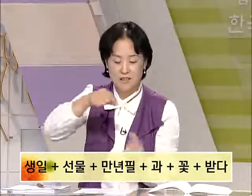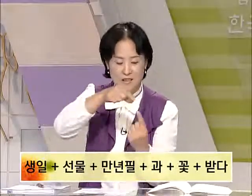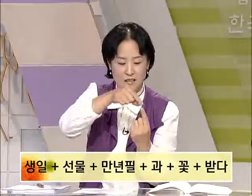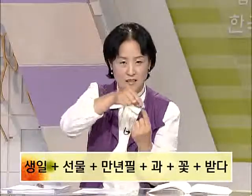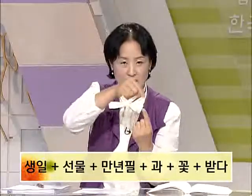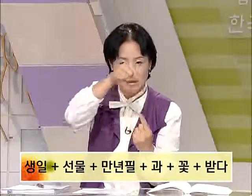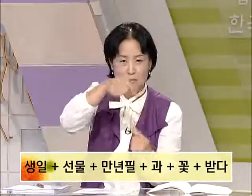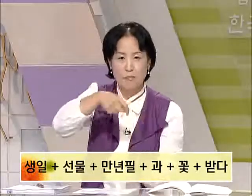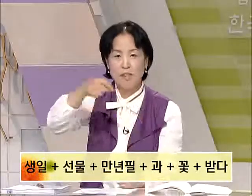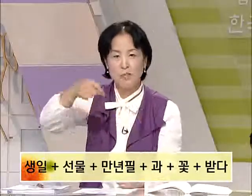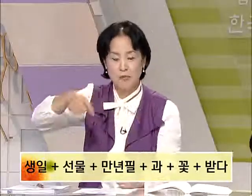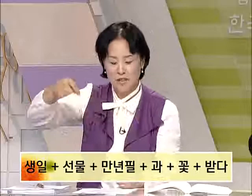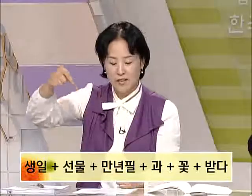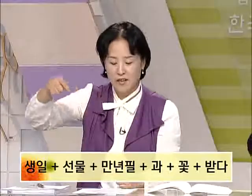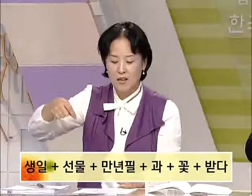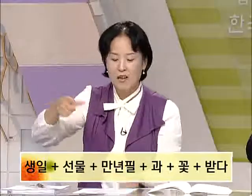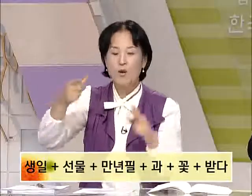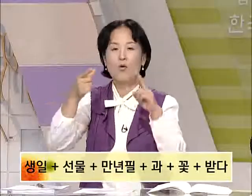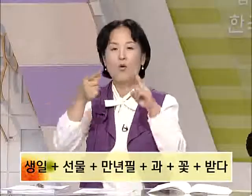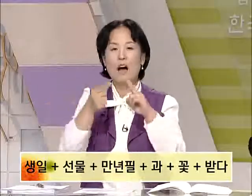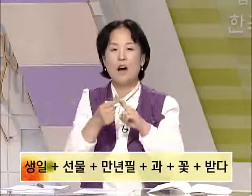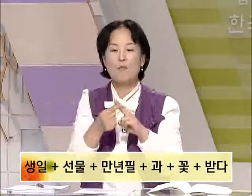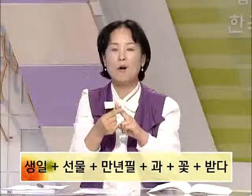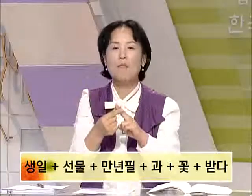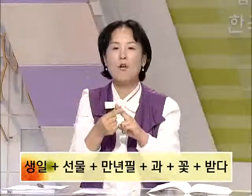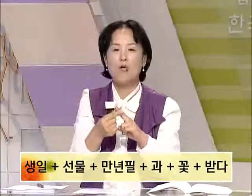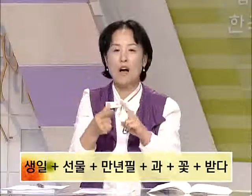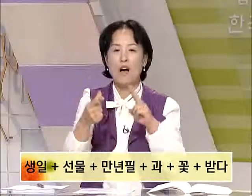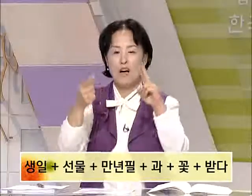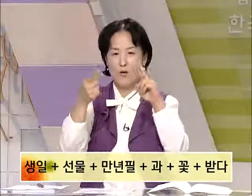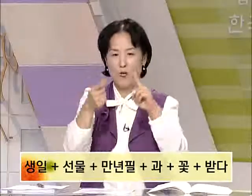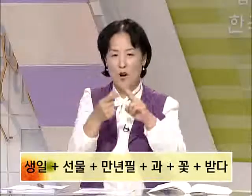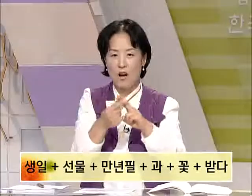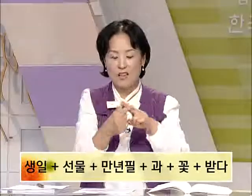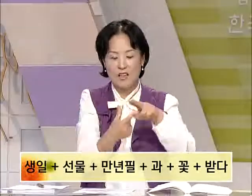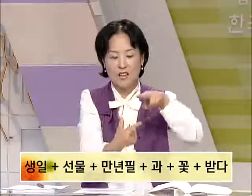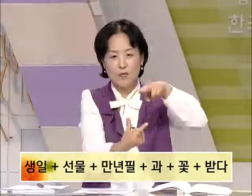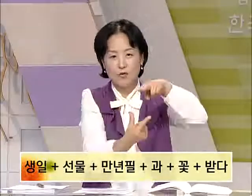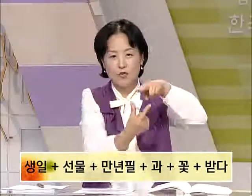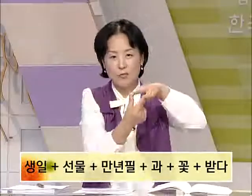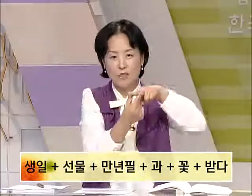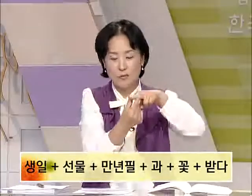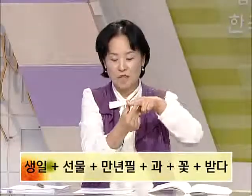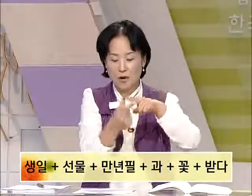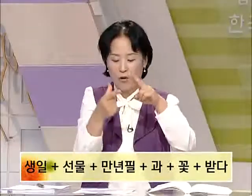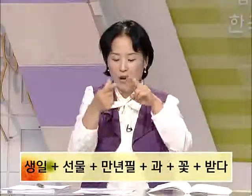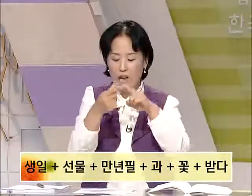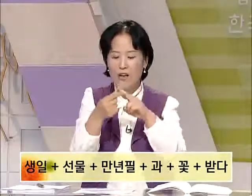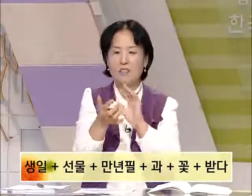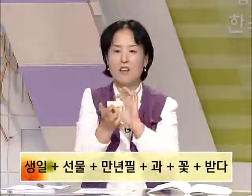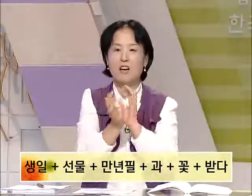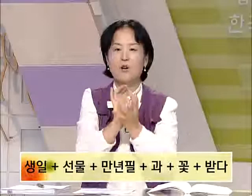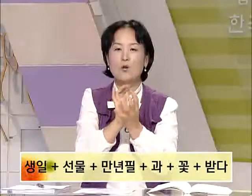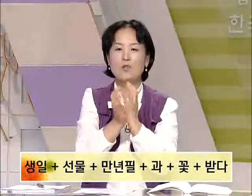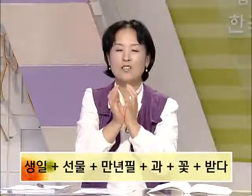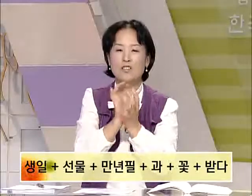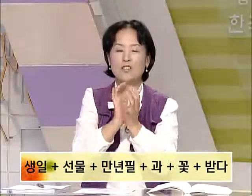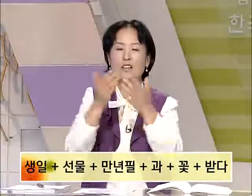만년필 만년필 과, 뭐, 과 과, 자 이렇게 묶어주시면 됩니다. 과, 자 꽃을